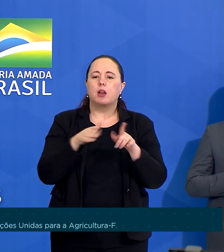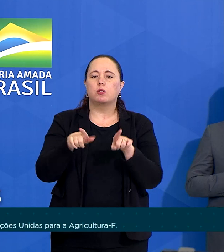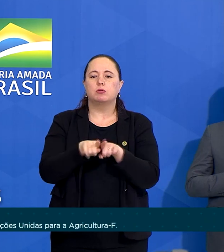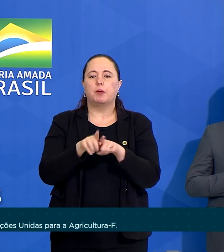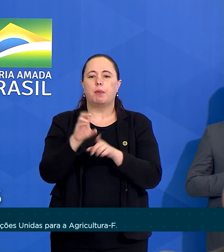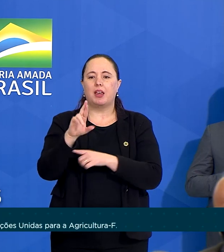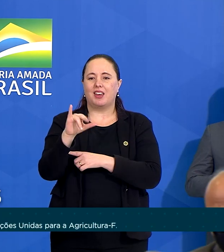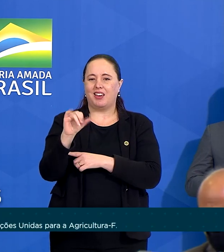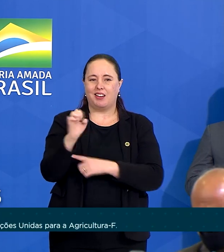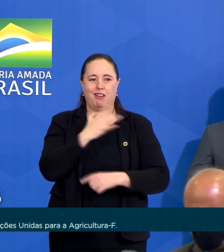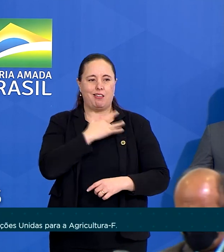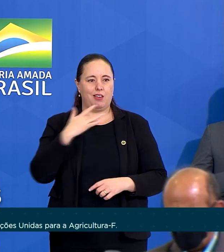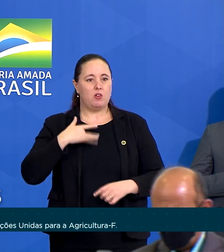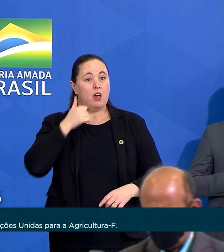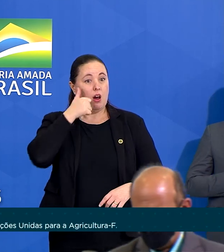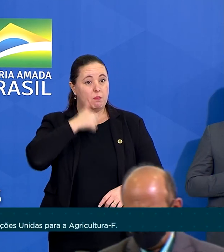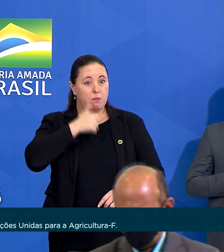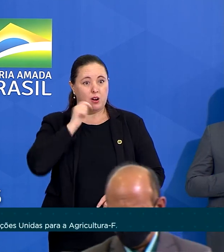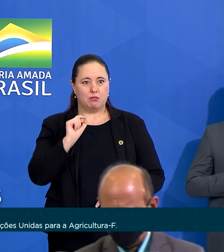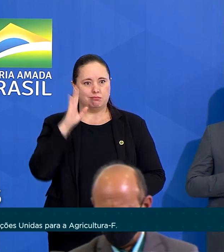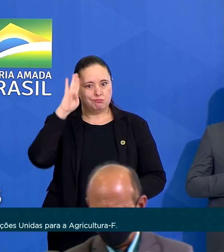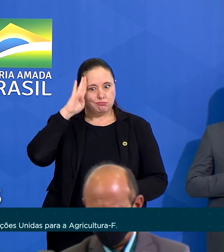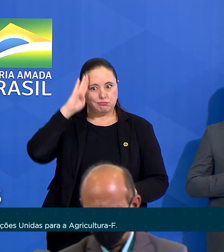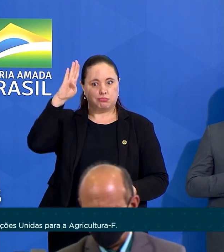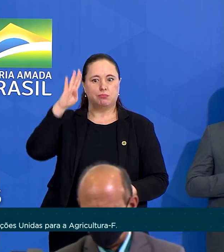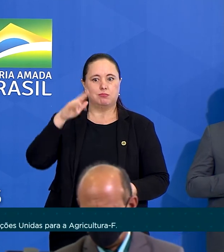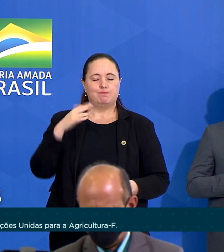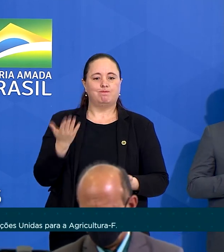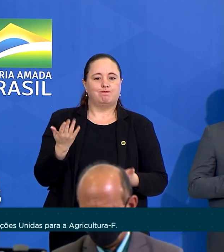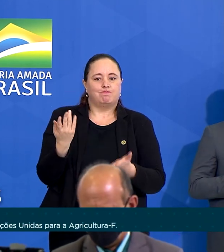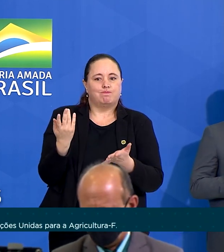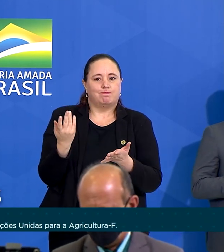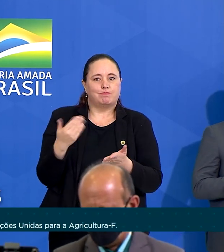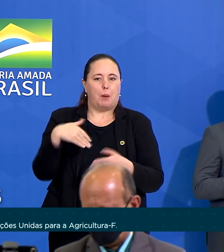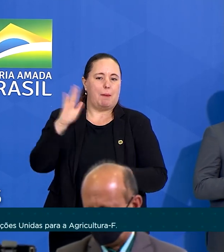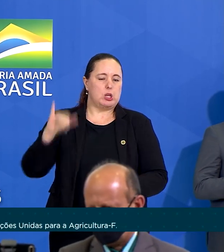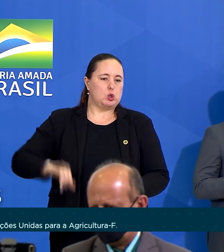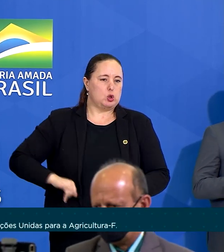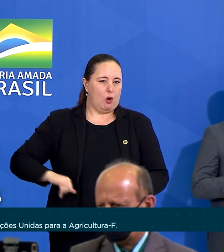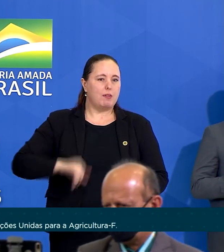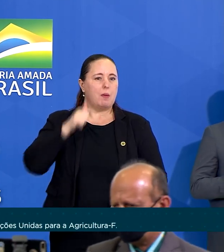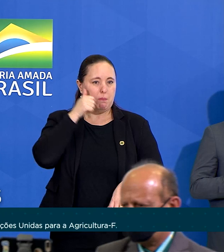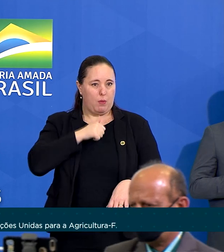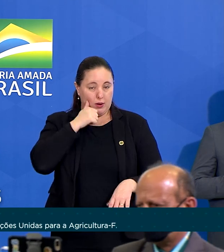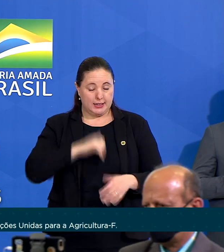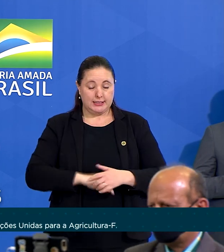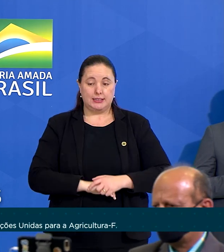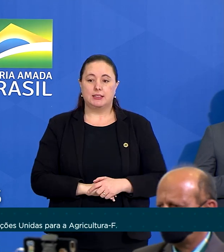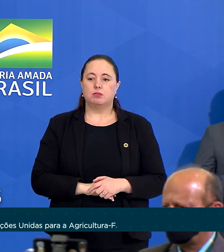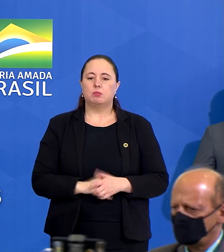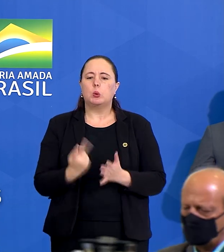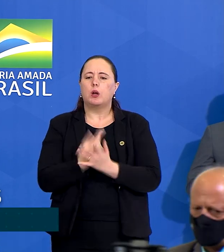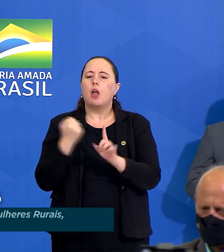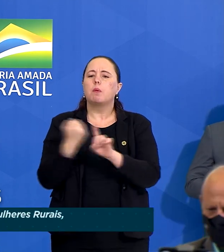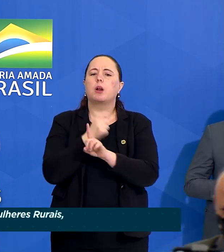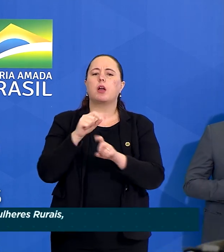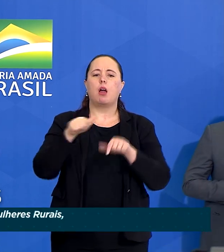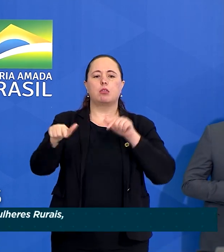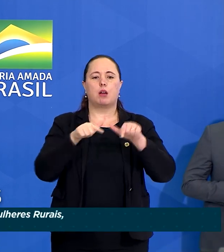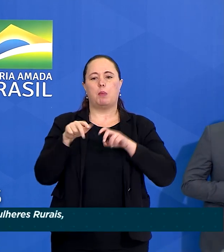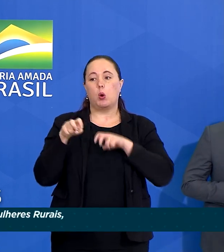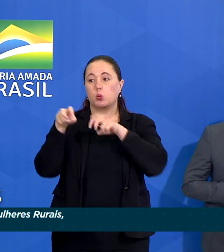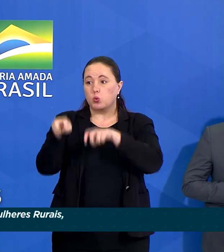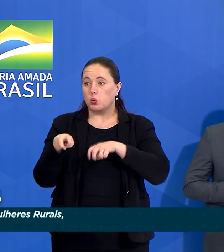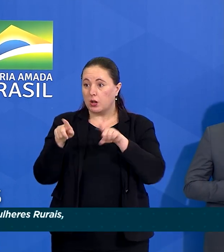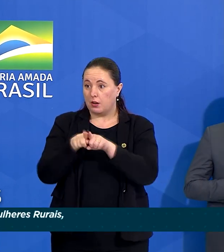saúde, as mulheres são as mais afetadas, impactando no emprego rural e no